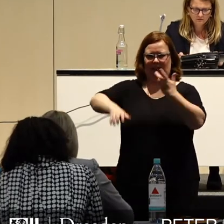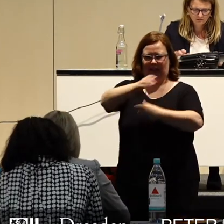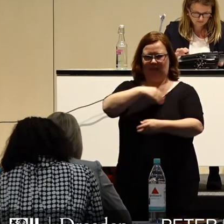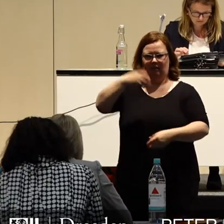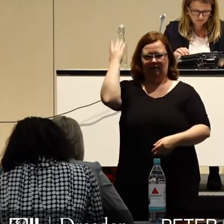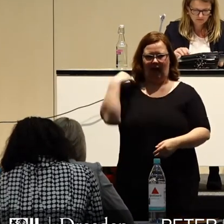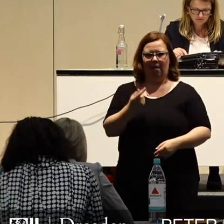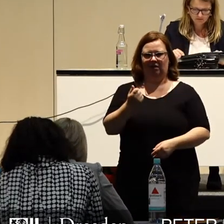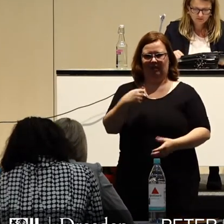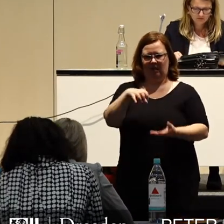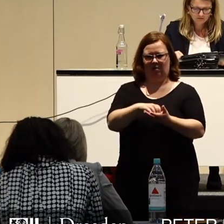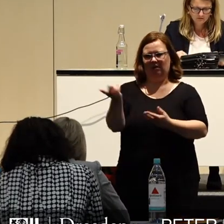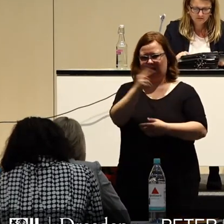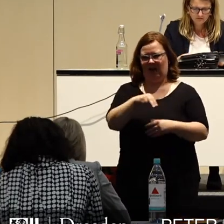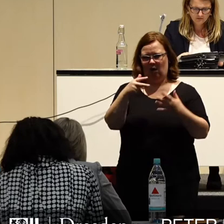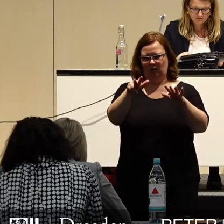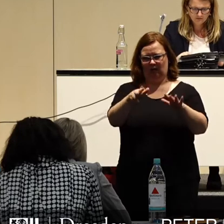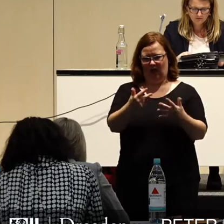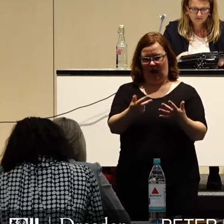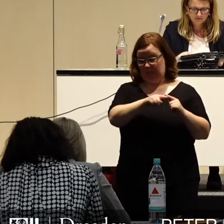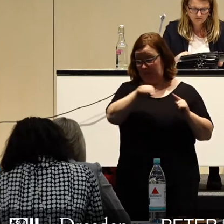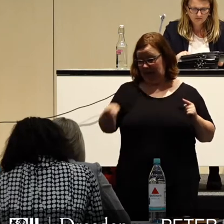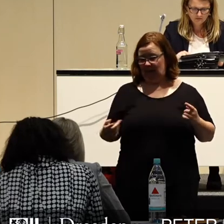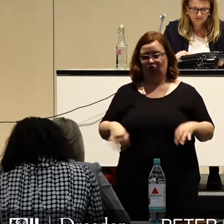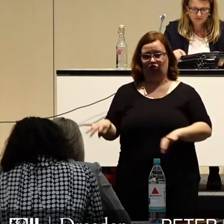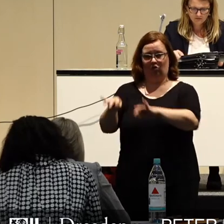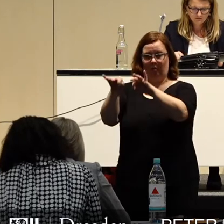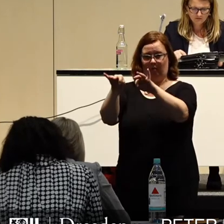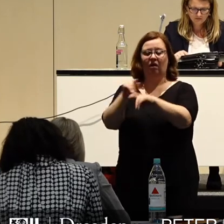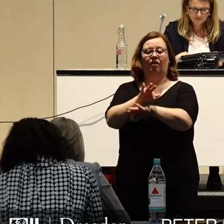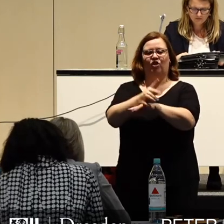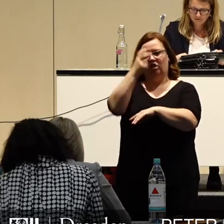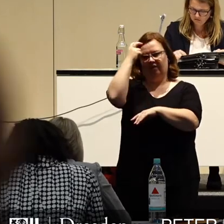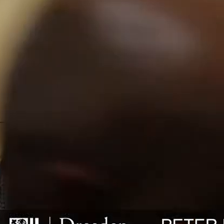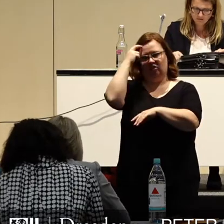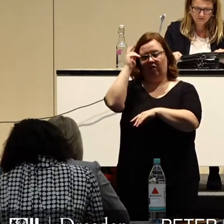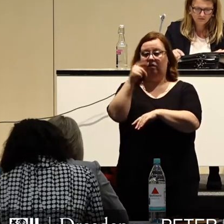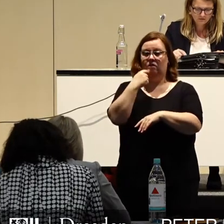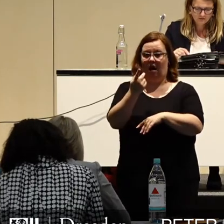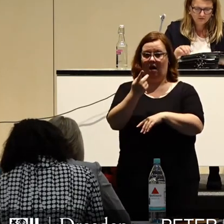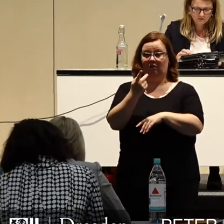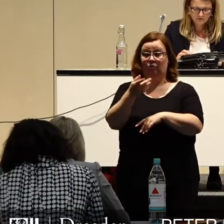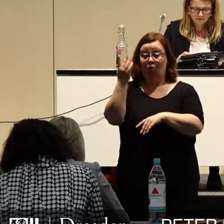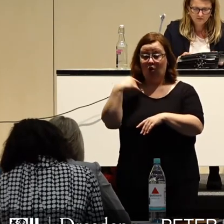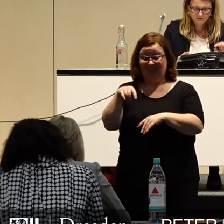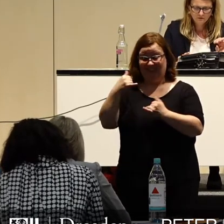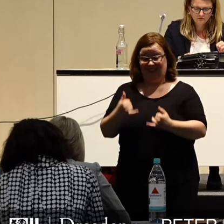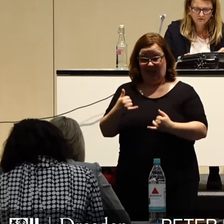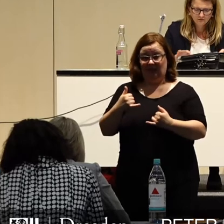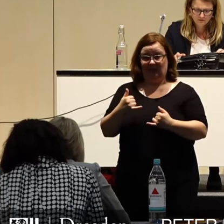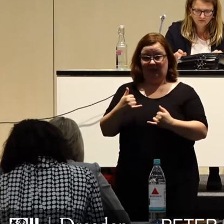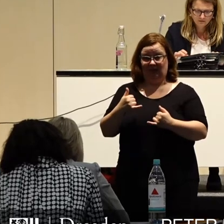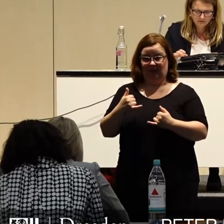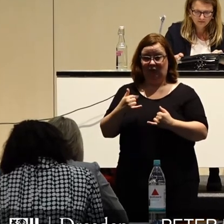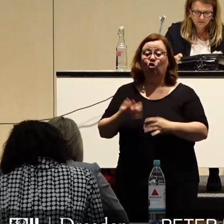Zusammenbruch der Finanzmärkte 2008. Es gibt Wirtschaftswissenschaftler, die sagen, dass das Ausmaß der damaligen